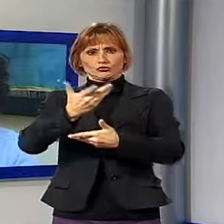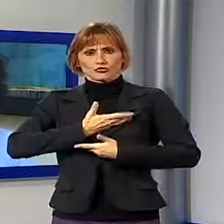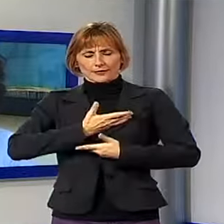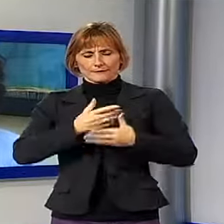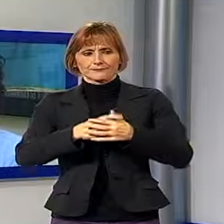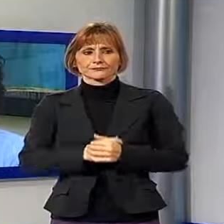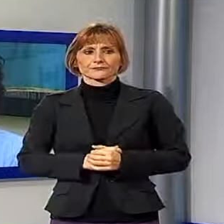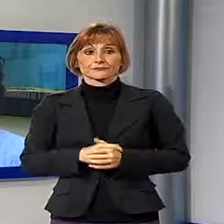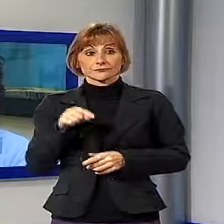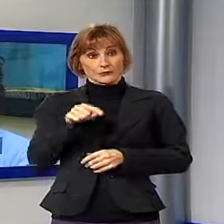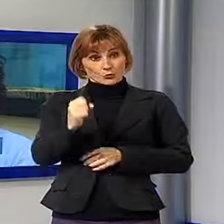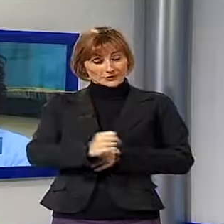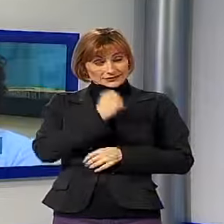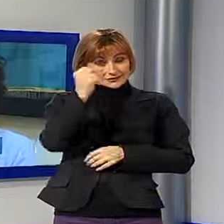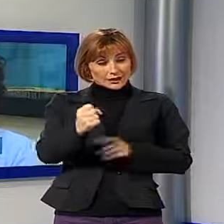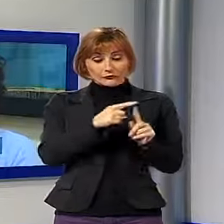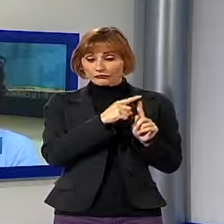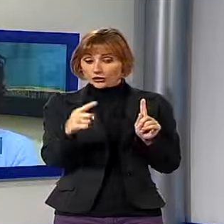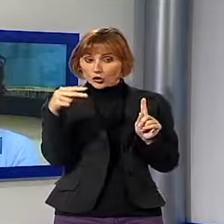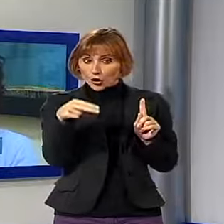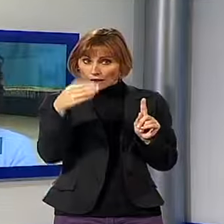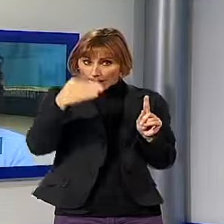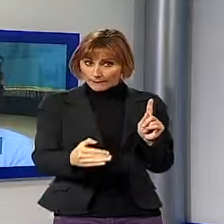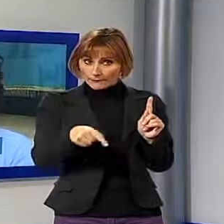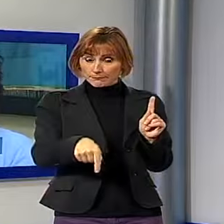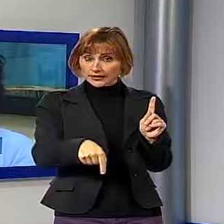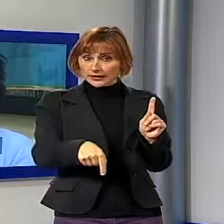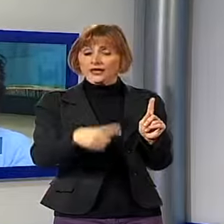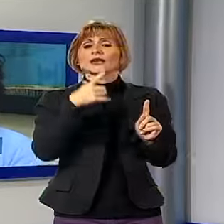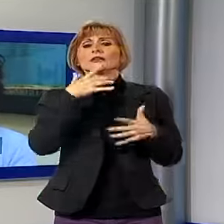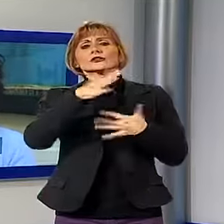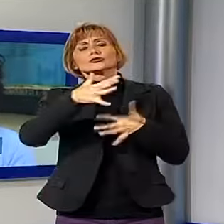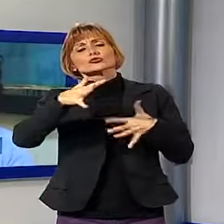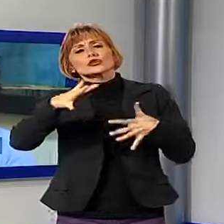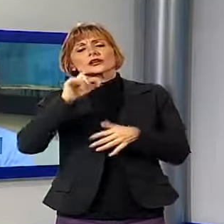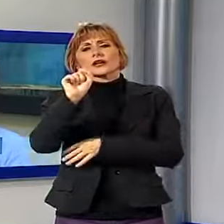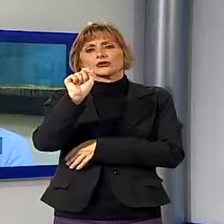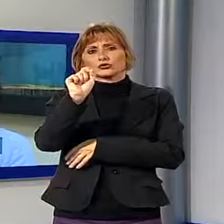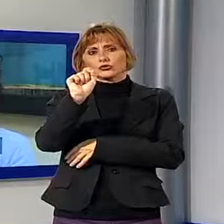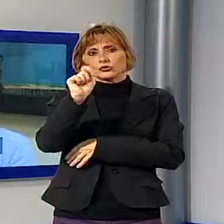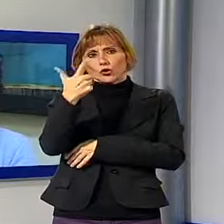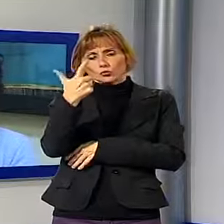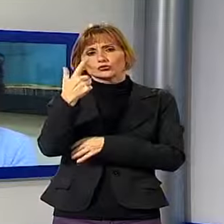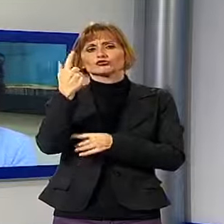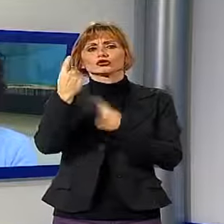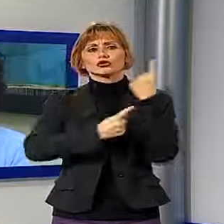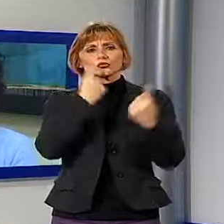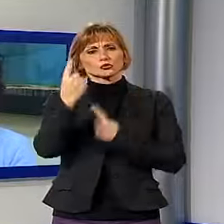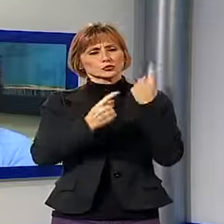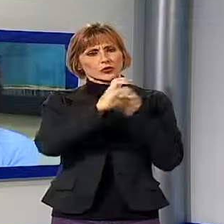questo mese di novembre sono stati circa 12 i casi di difficoltà e